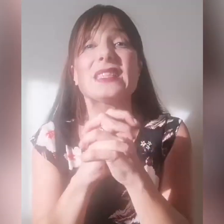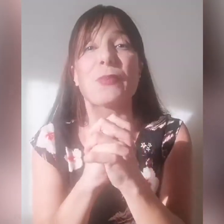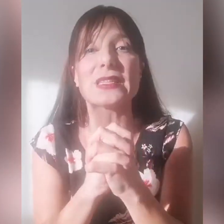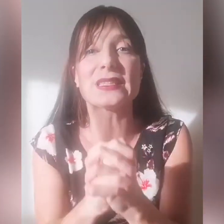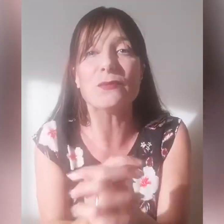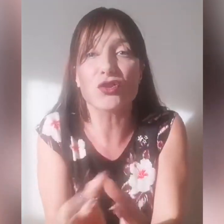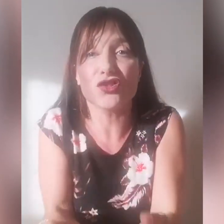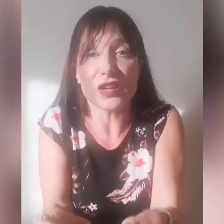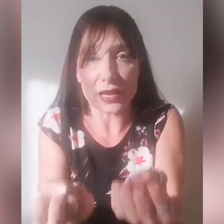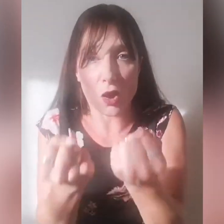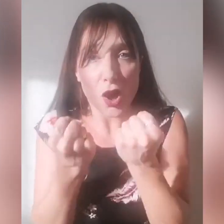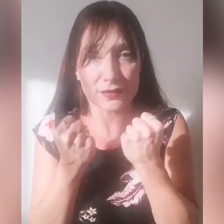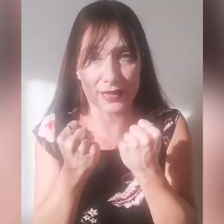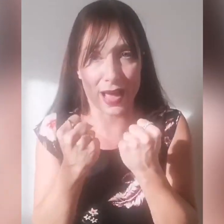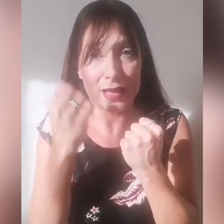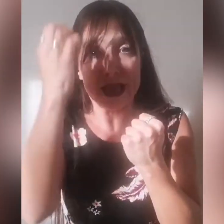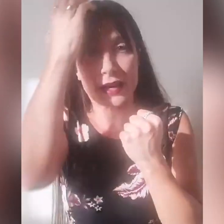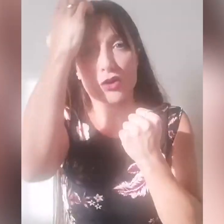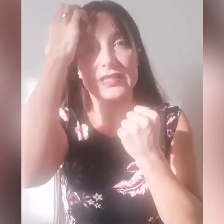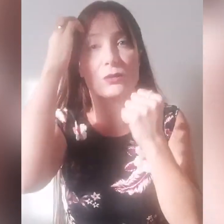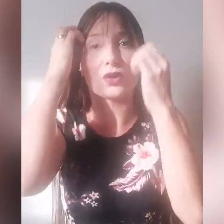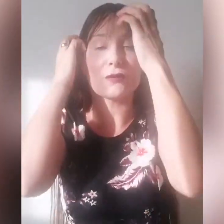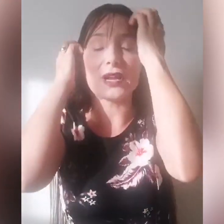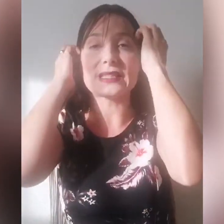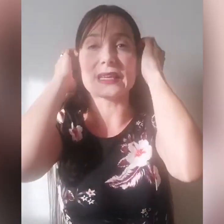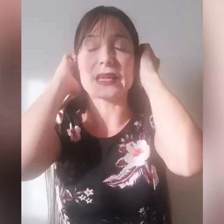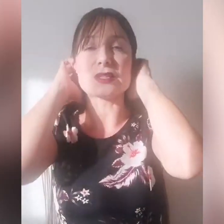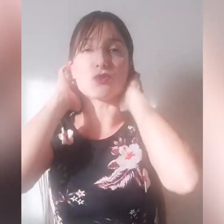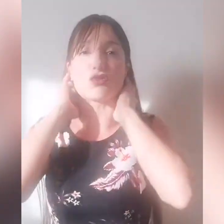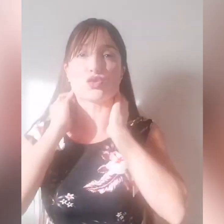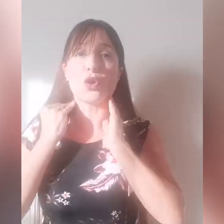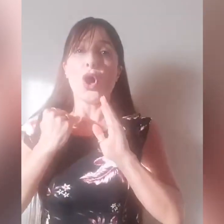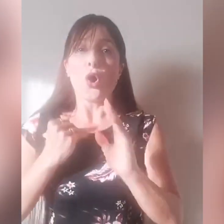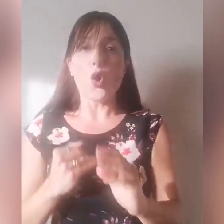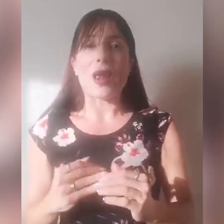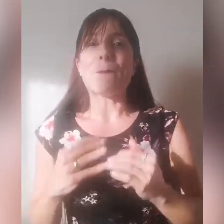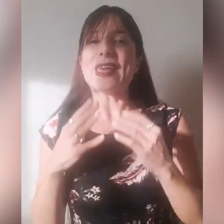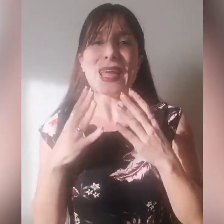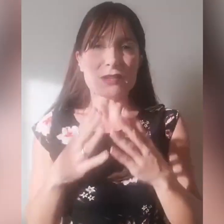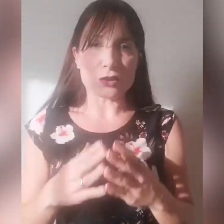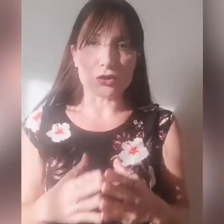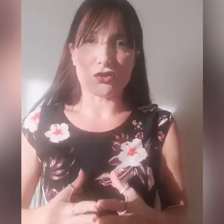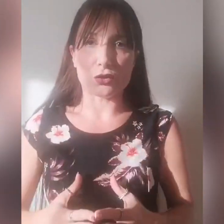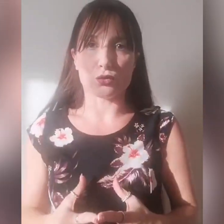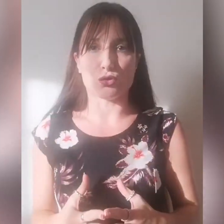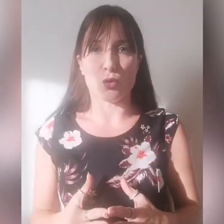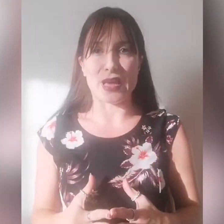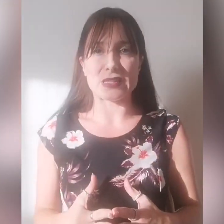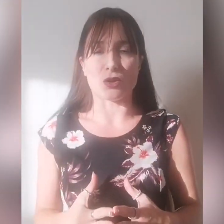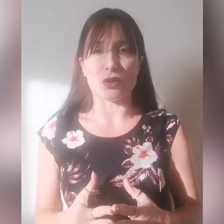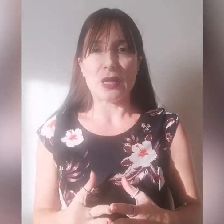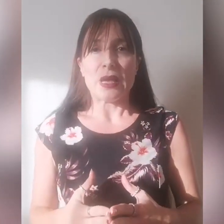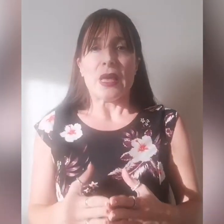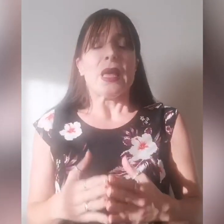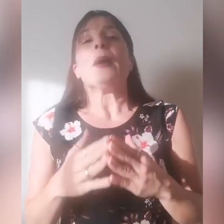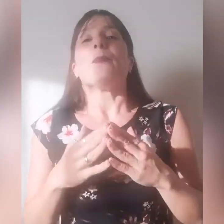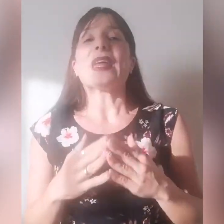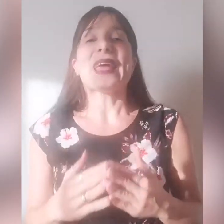espressivo, ci ricorda la nostra autorevolezza in Cristo Gesù. Ora perché vi sto dicendo tutto questo? Perché